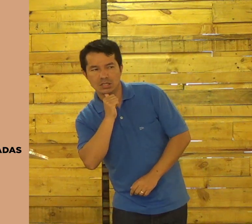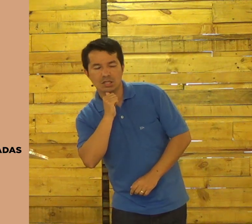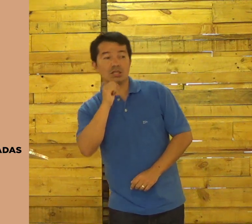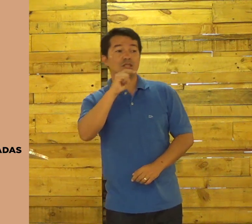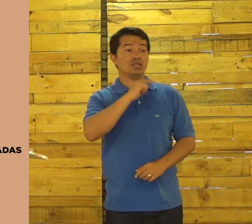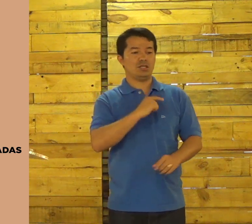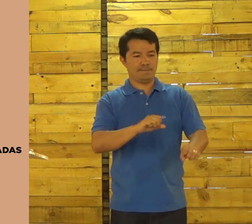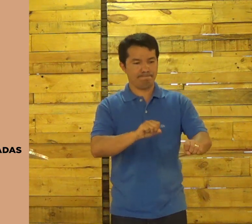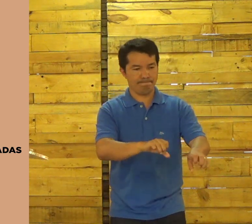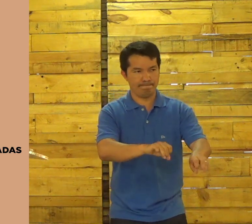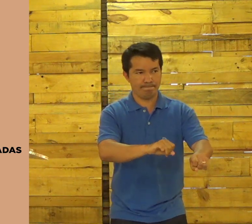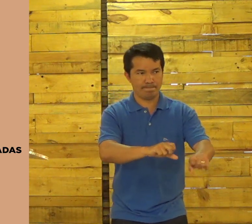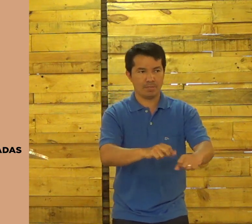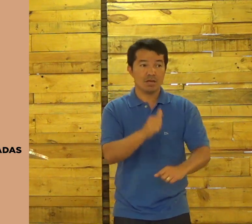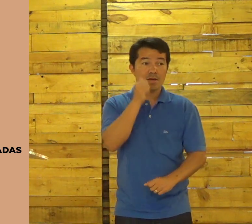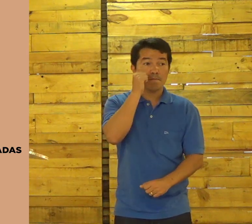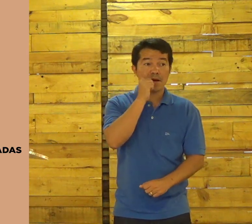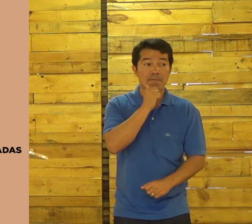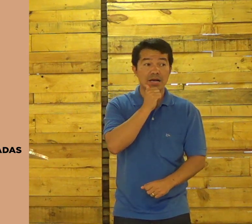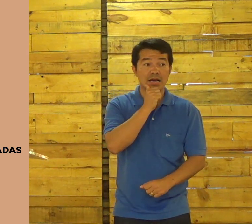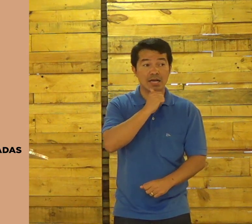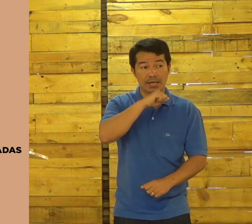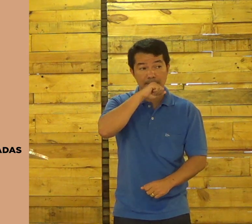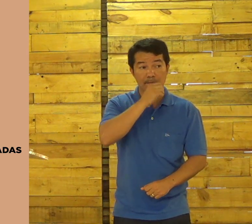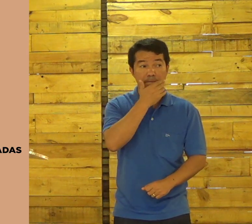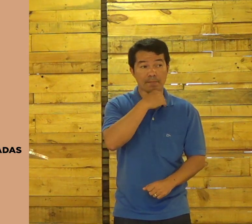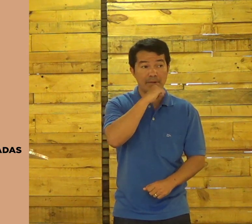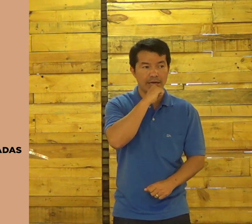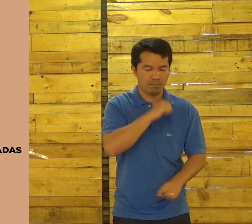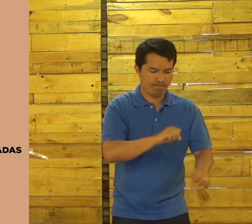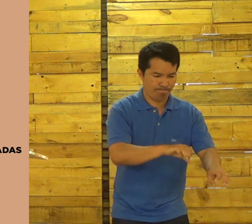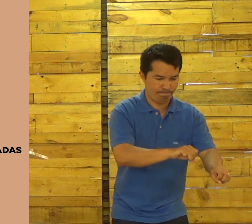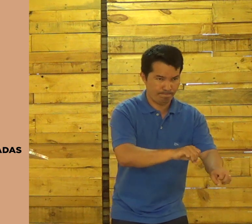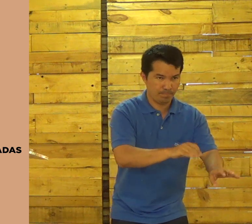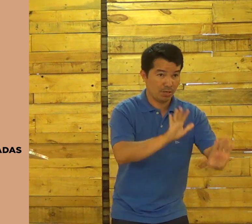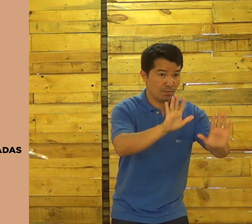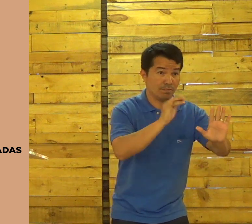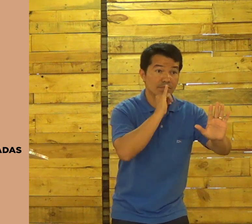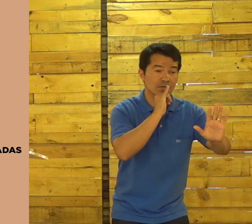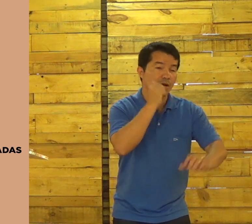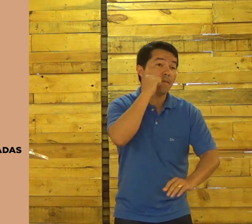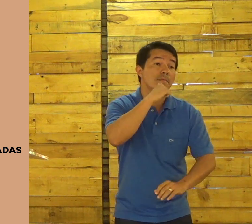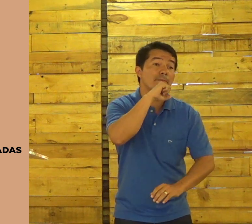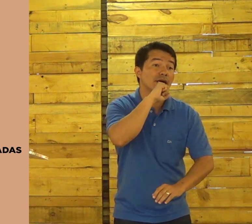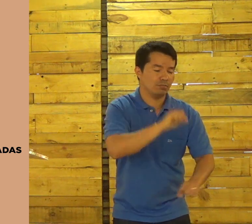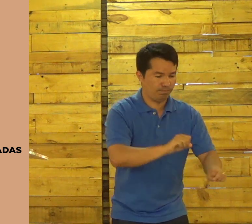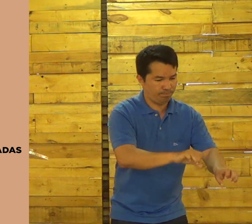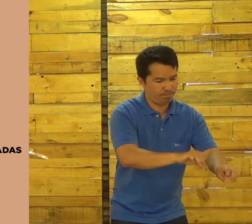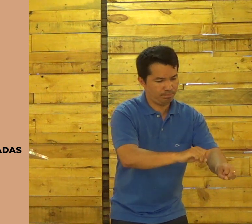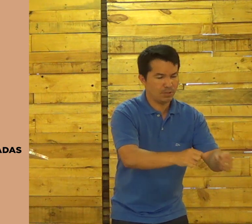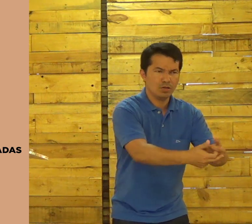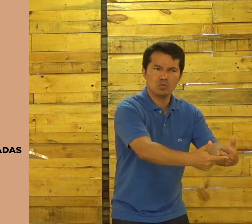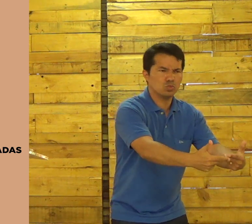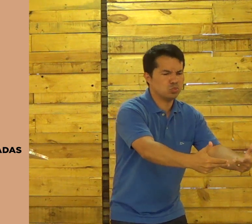Homem, meninos e meninas, eram ensinados por sua mãe. Então, a mãe os